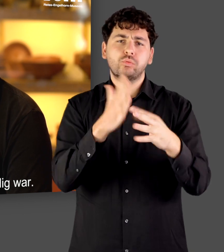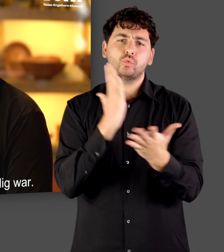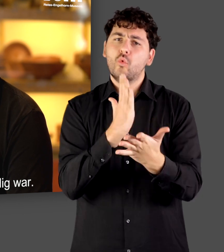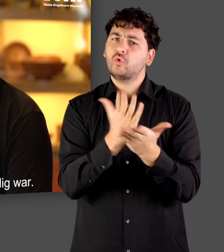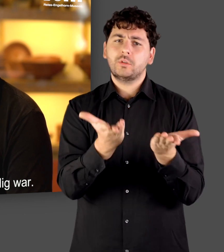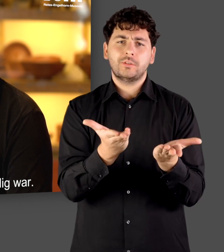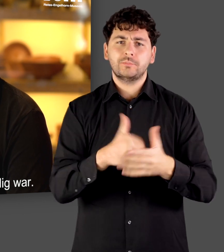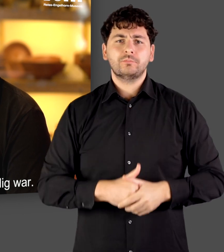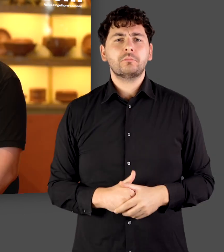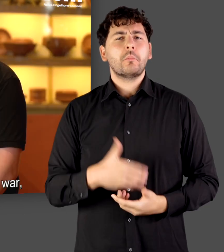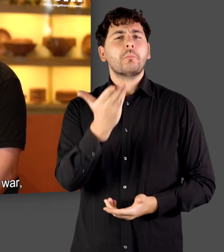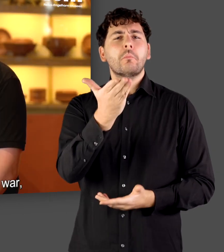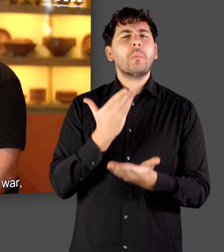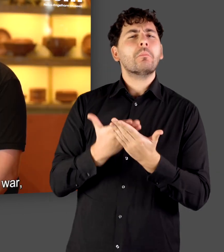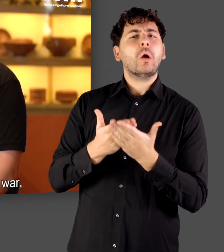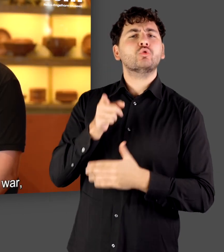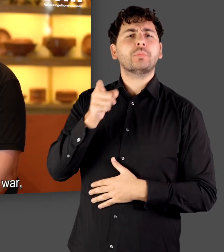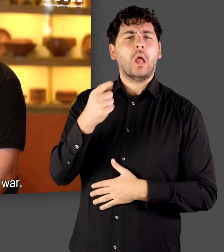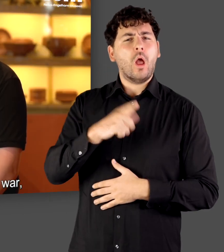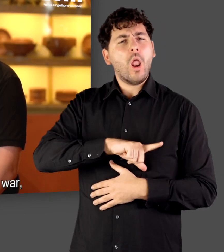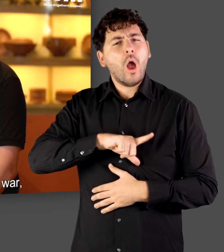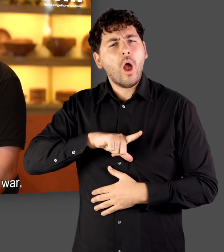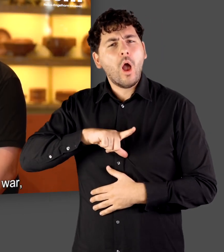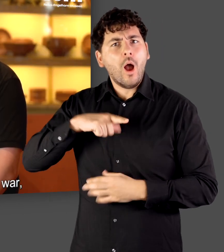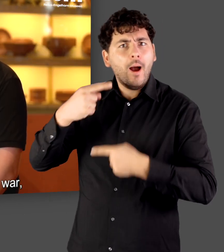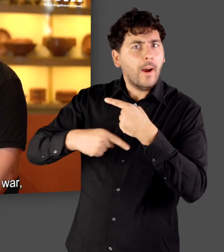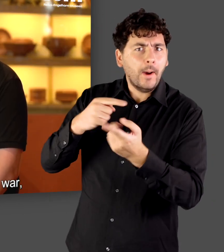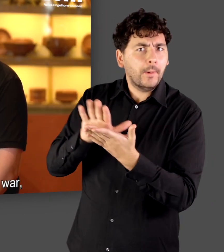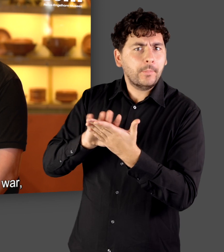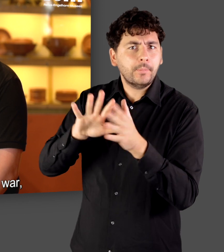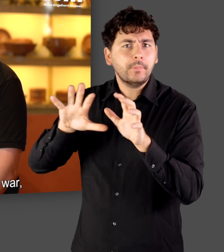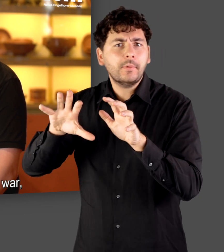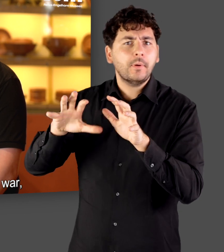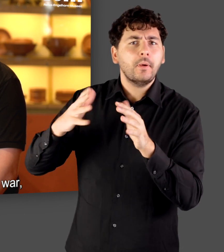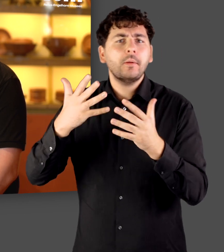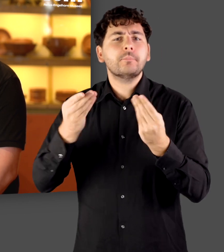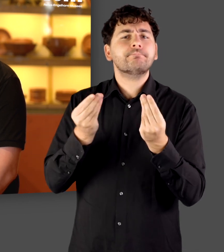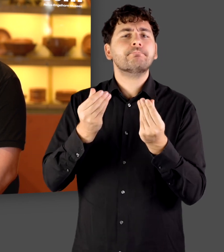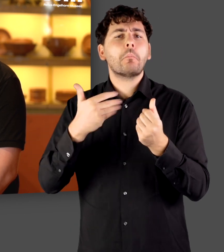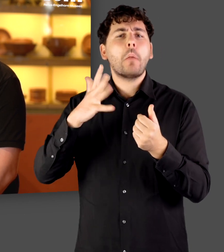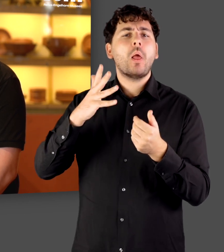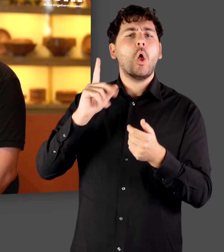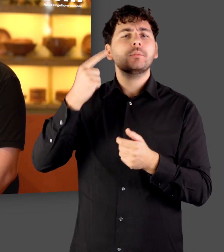nahezu vollständig war. In Provinzen, in denen das nicht so sehr der Fall war,